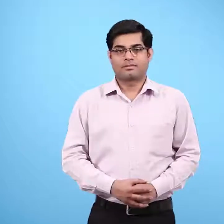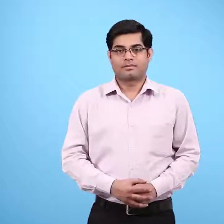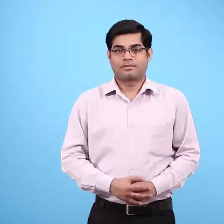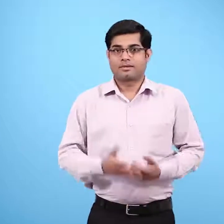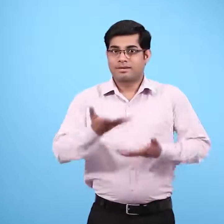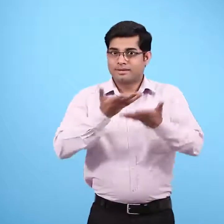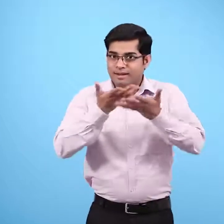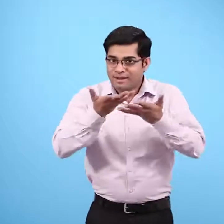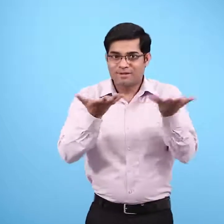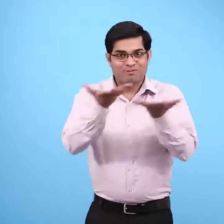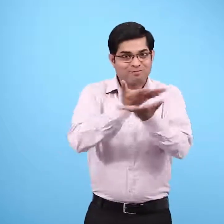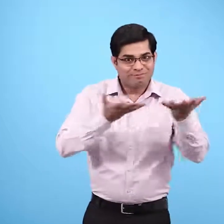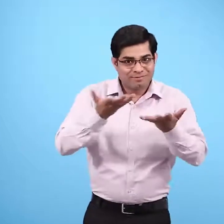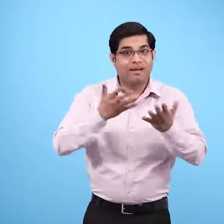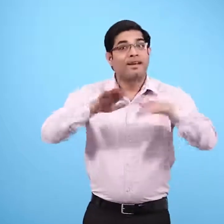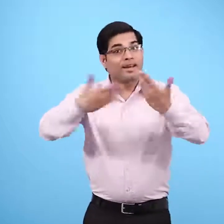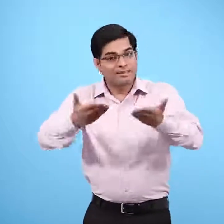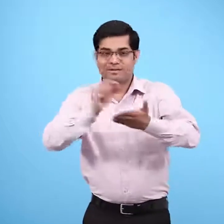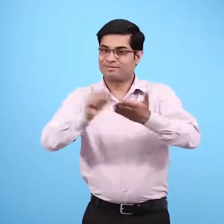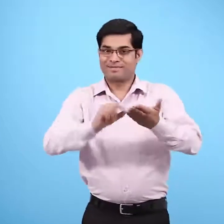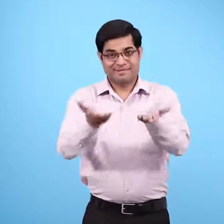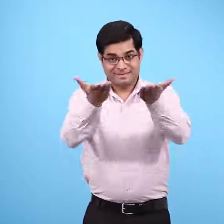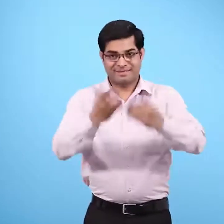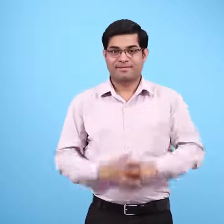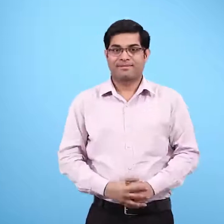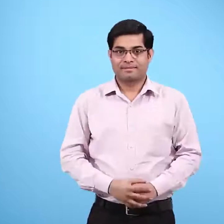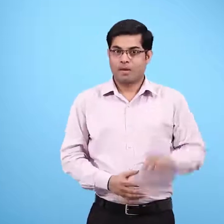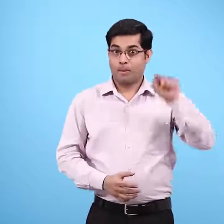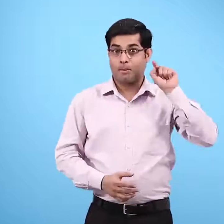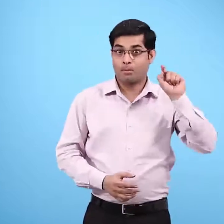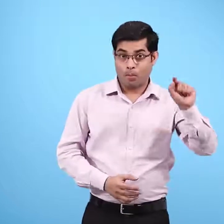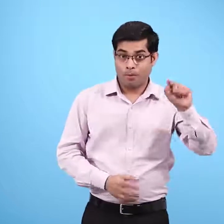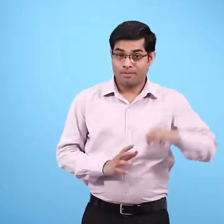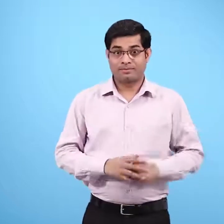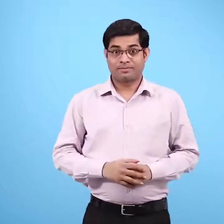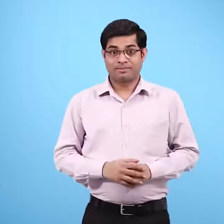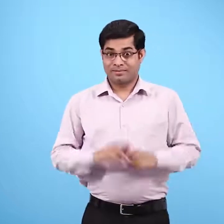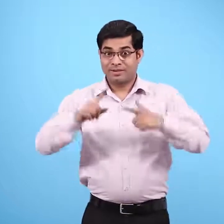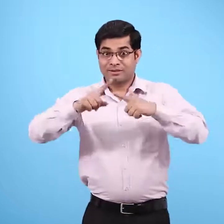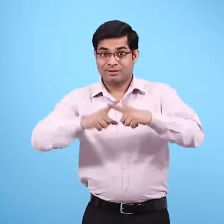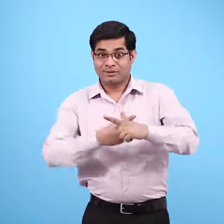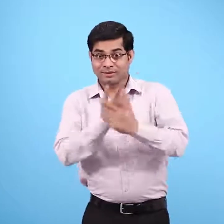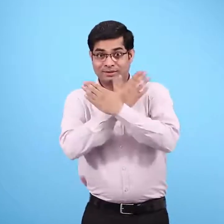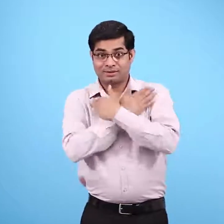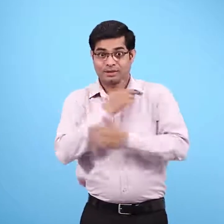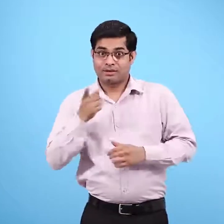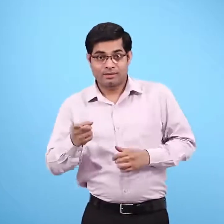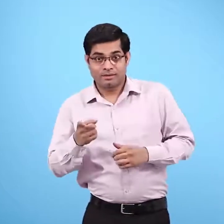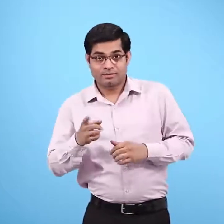चर्शा करो और लिखो खटी इमली का नाम सुनते ही जुलन के